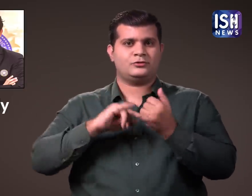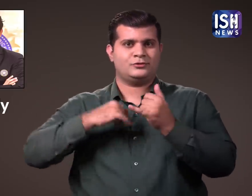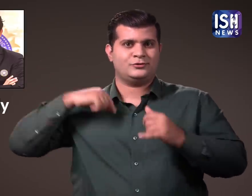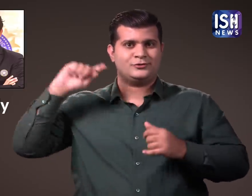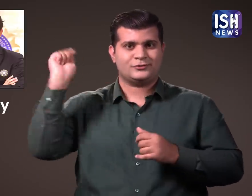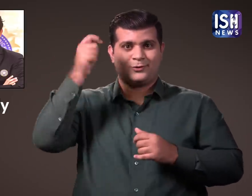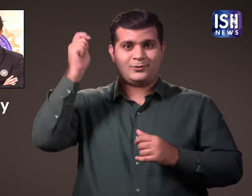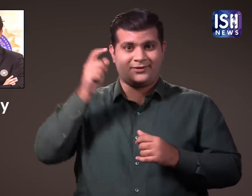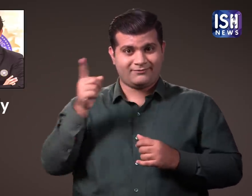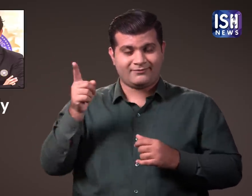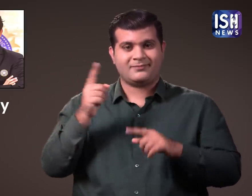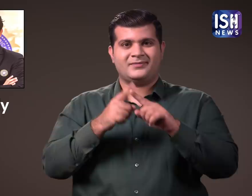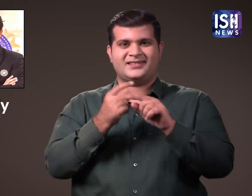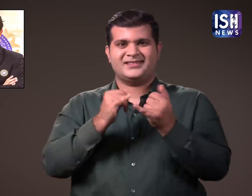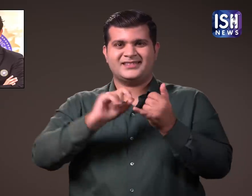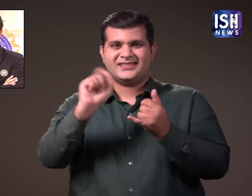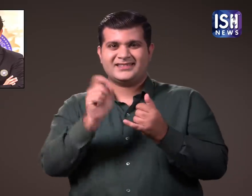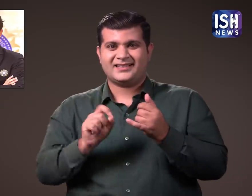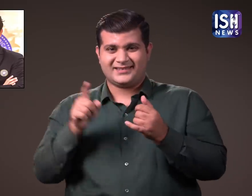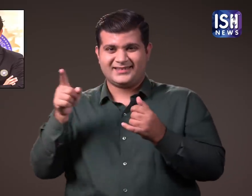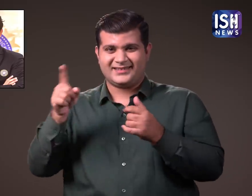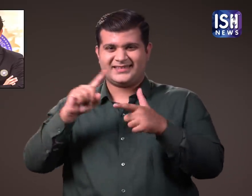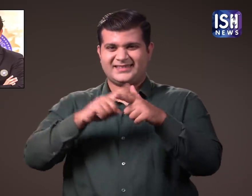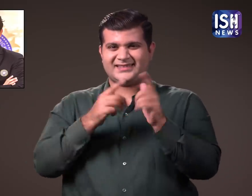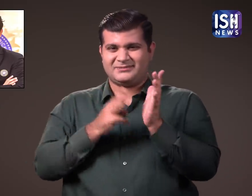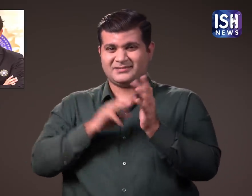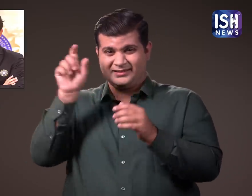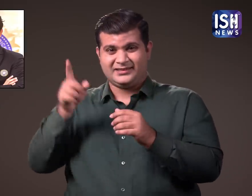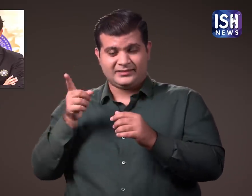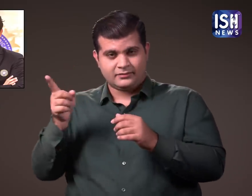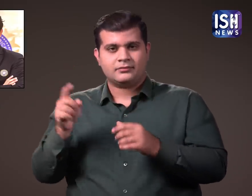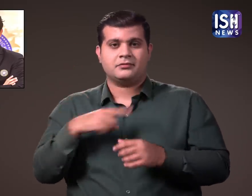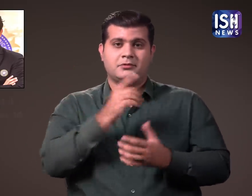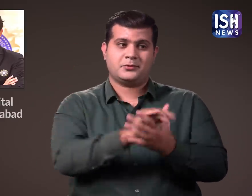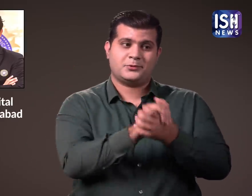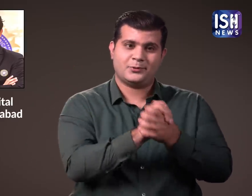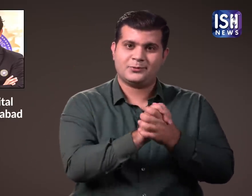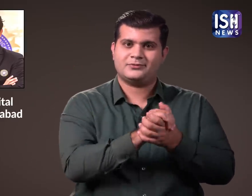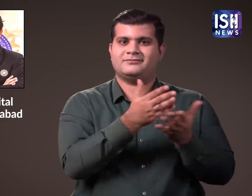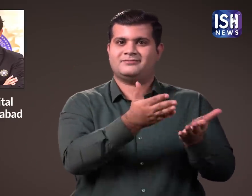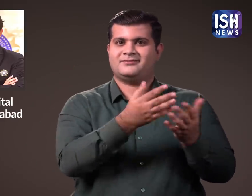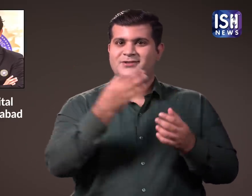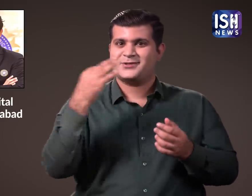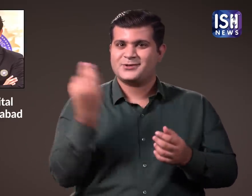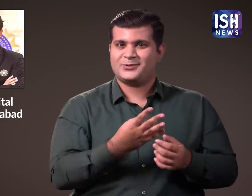BCCI अध्यक्र सौरफ गांगुली और बोर्ड सचीफ जैशा ने IPL में दो नई टीमों का स्वागत किया है.